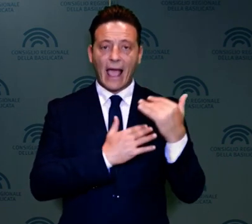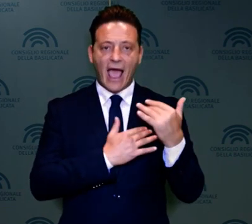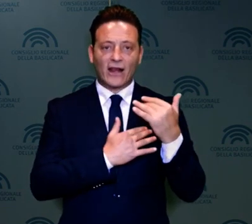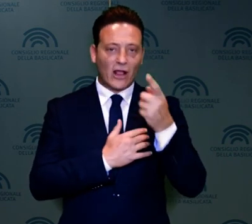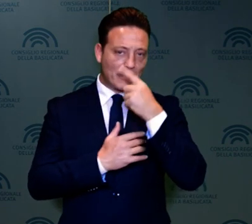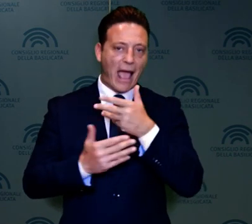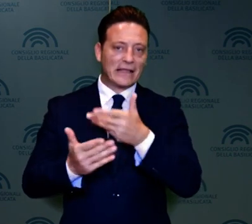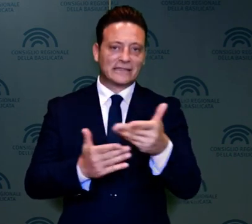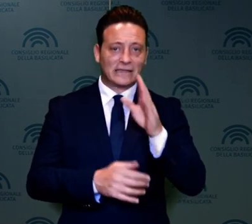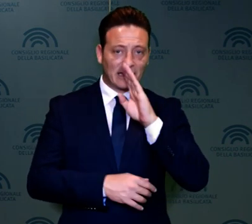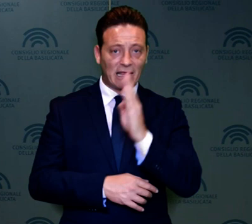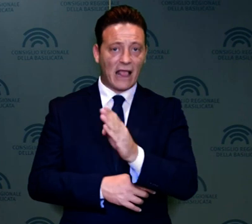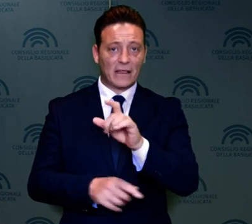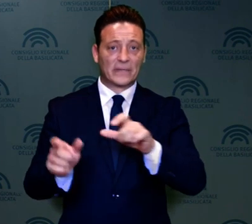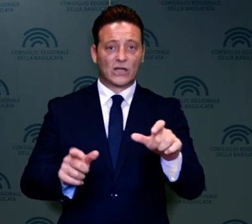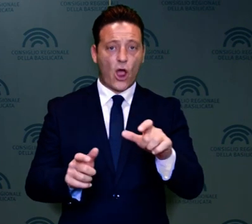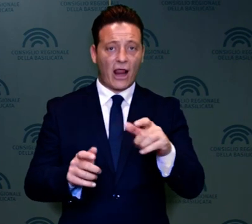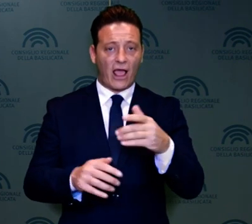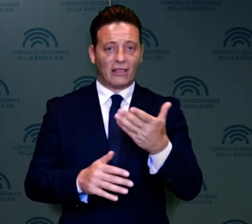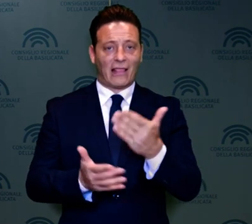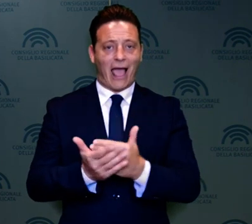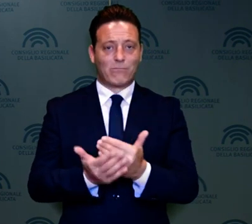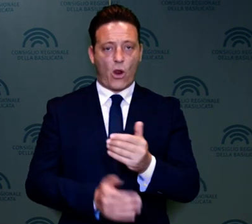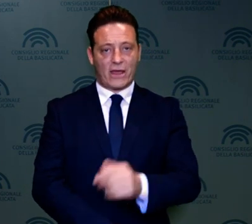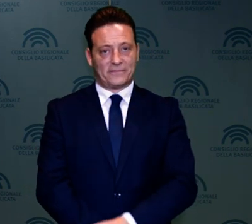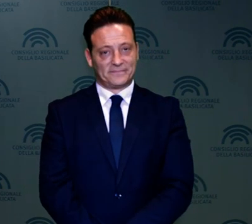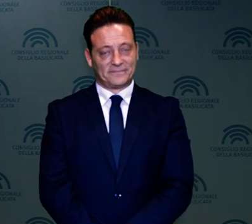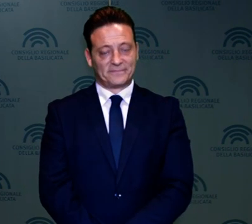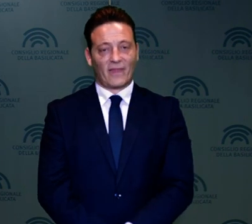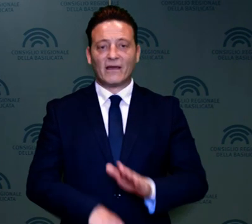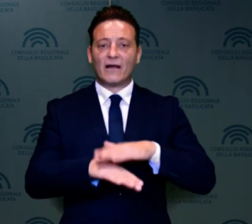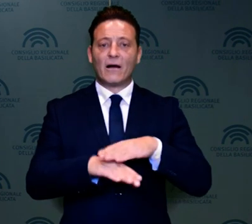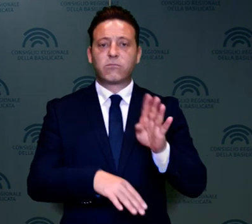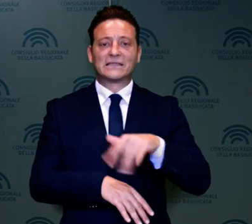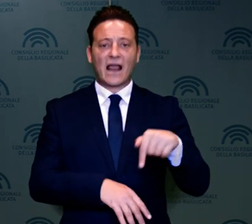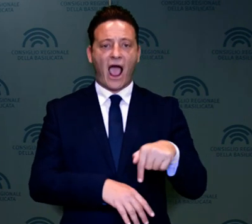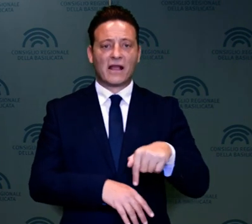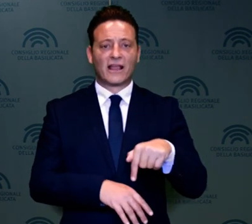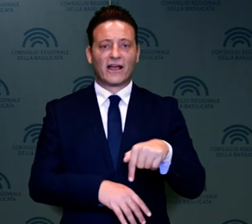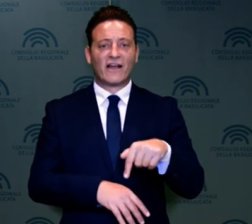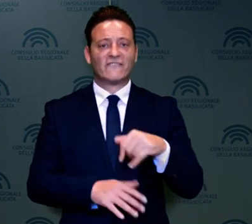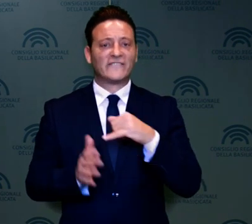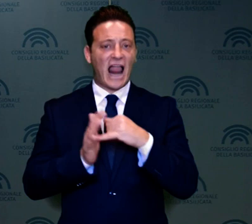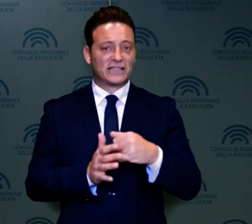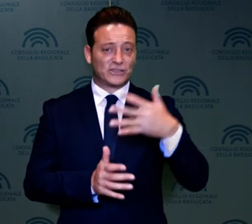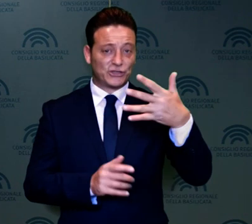'assistenza diretta al soggetto debole. E' Lucano uno dei cinque finalisti del contest